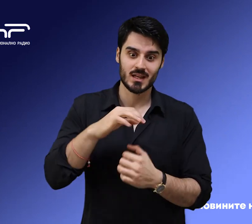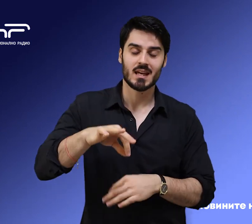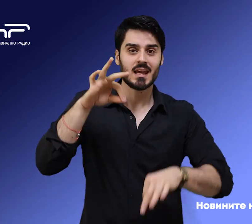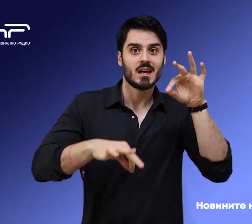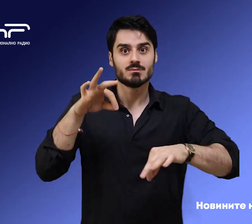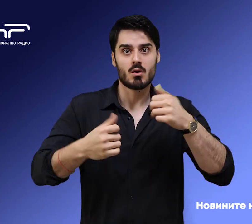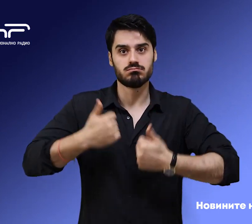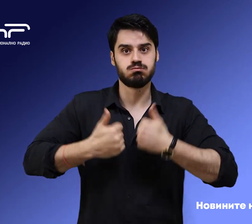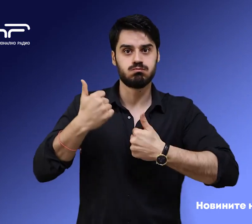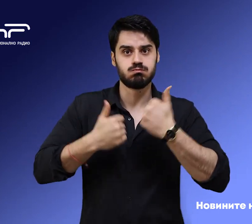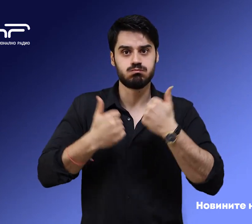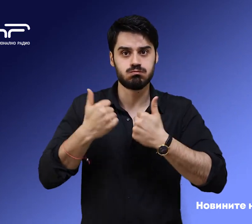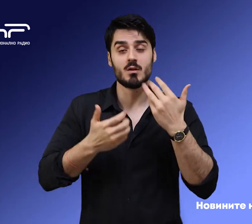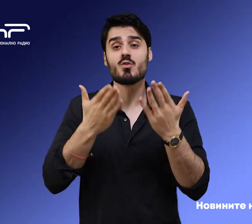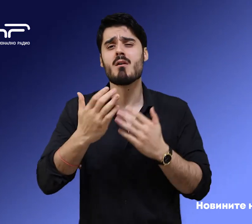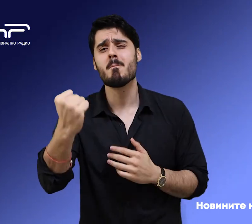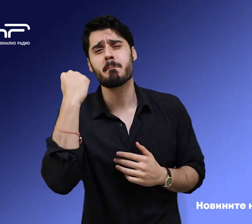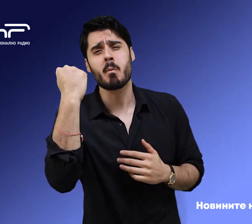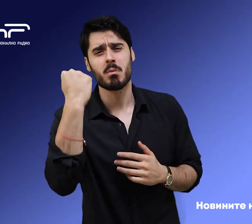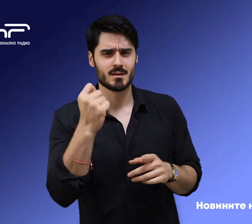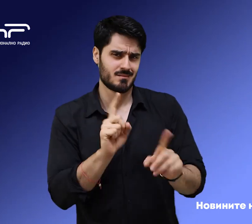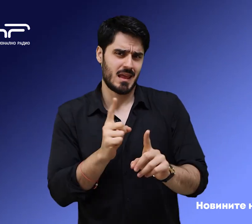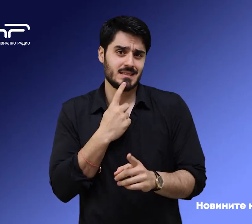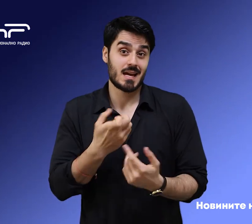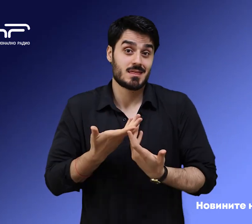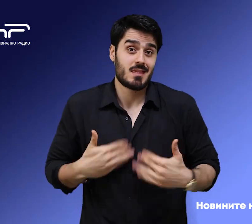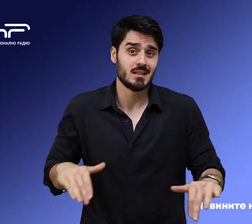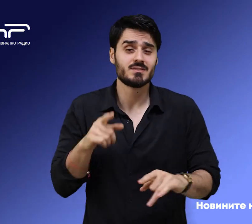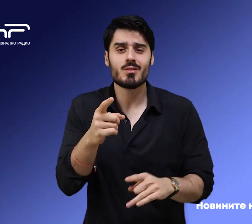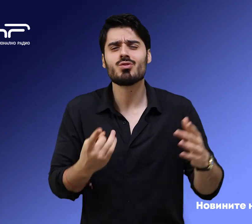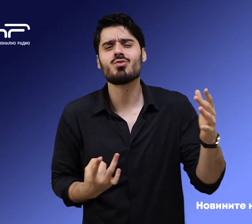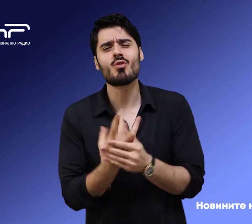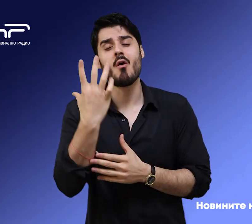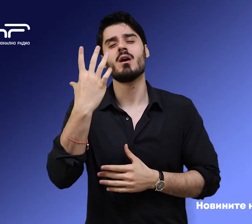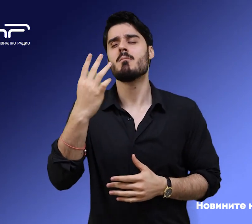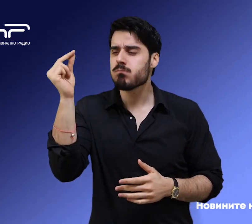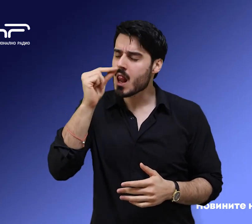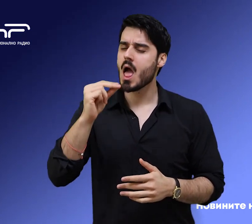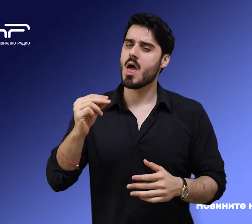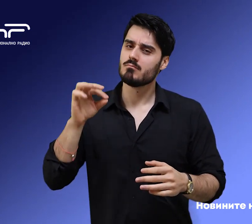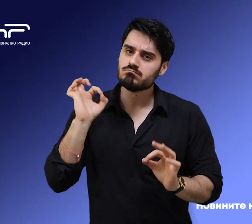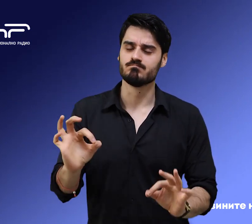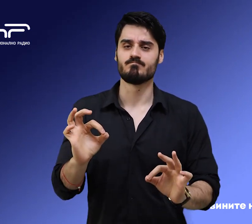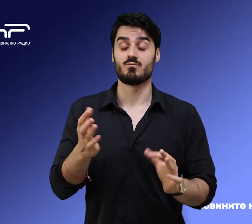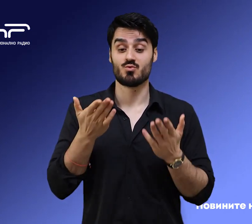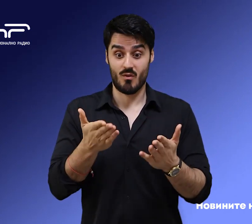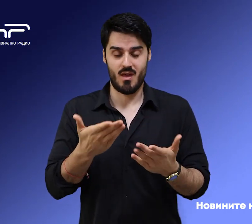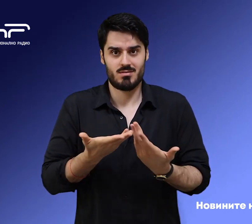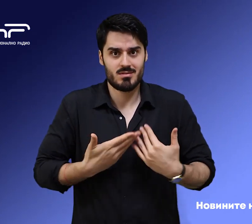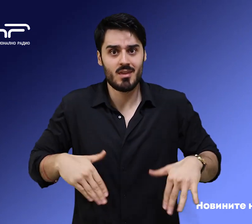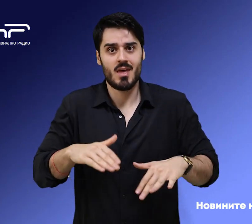е вечер и това е победа не за нас, а за една нова модерна България. С това, че ние знаем и